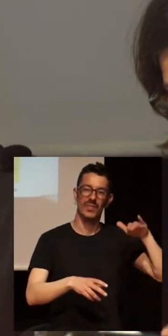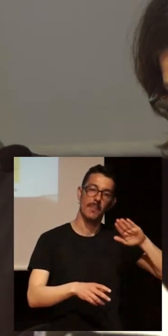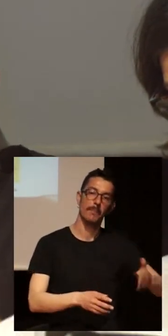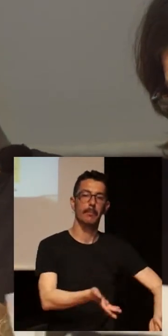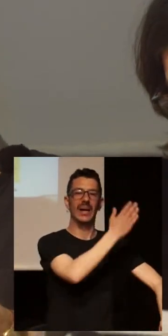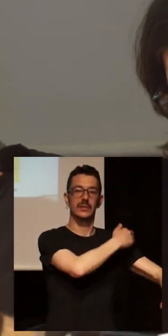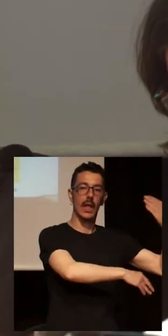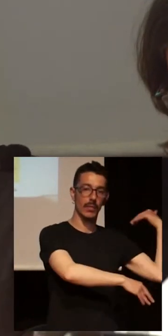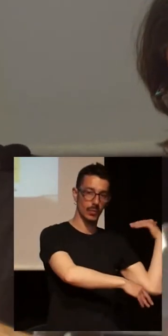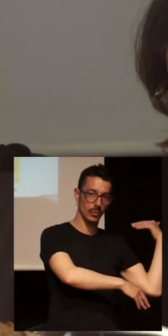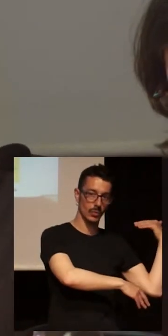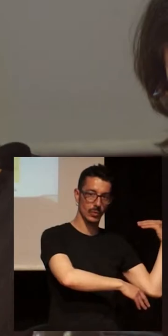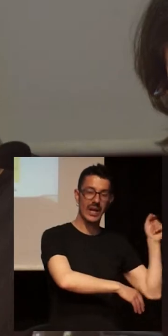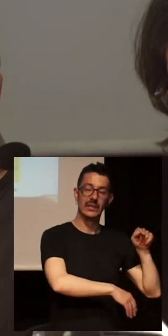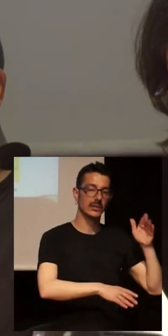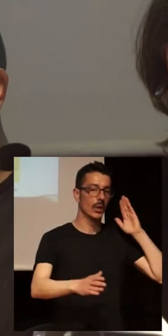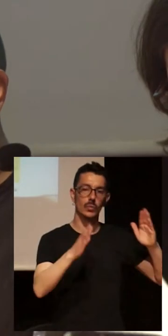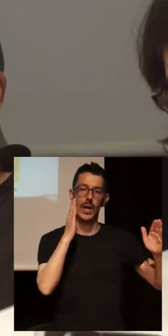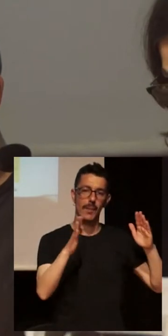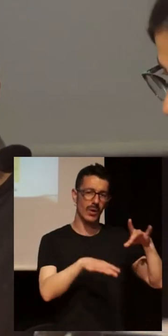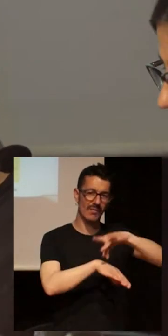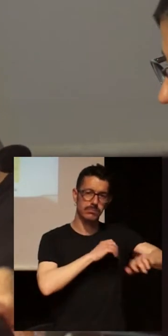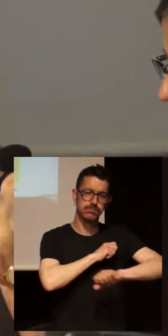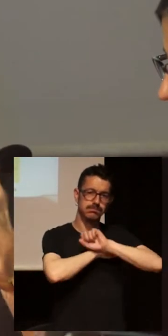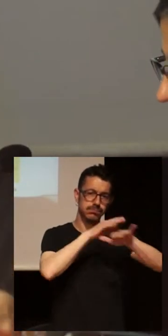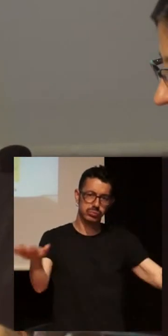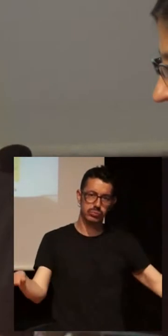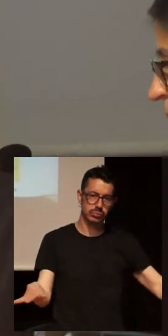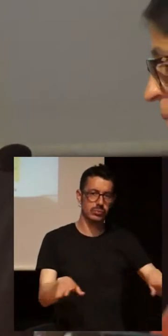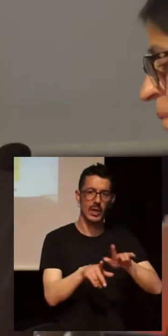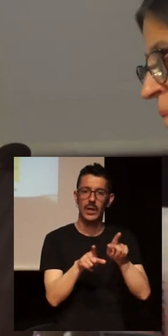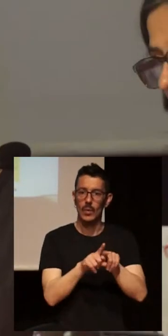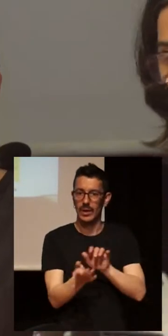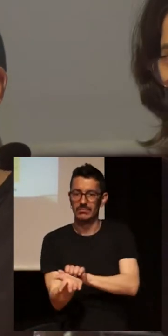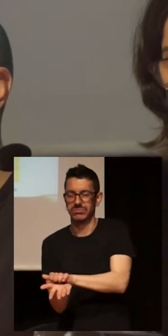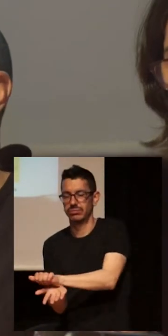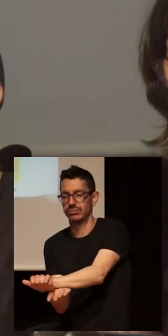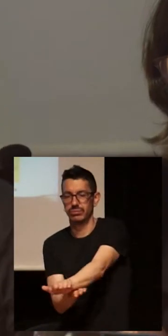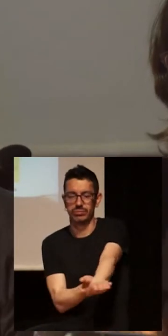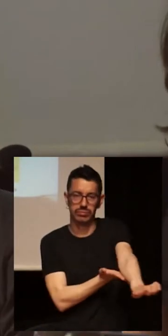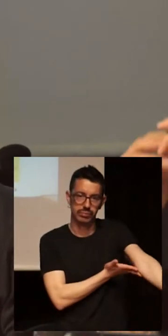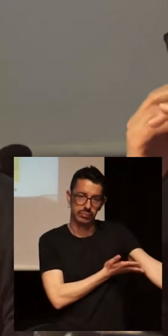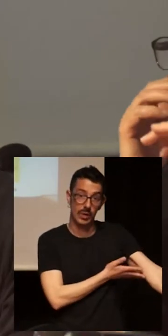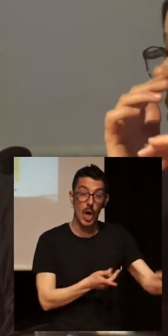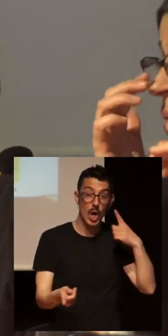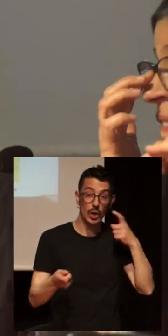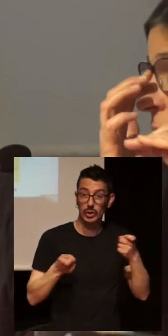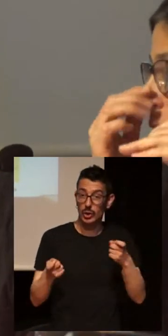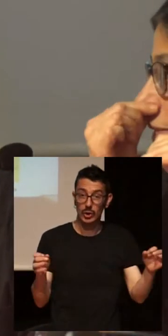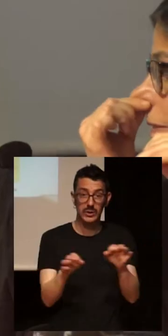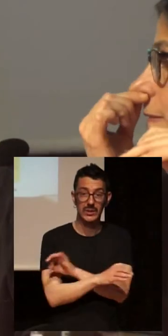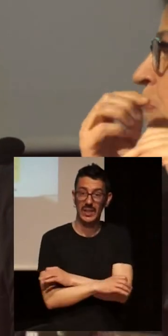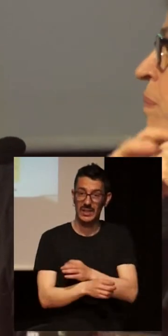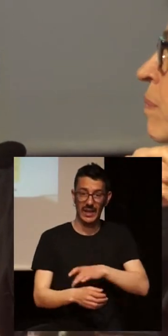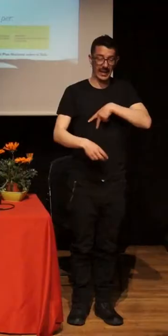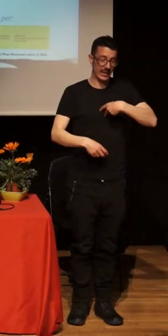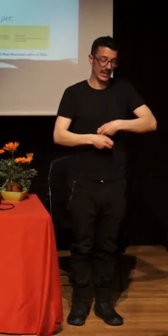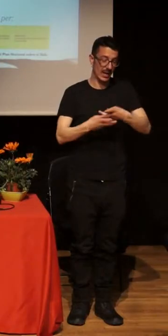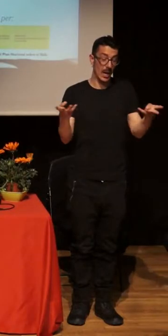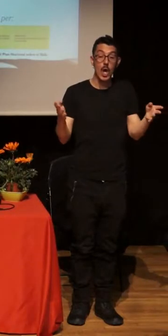era el momento más desbastador de la pandemia, una epidemia generalizada, fuera de control. Yo aterrizo en aquel momento en el que el